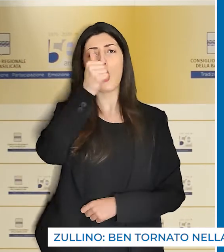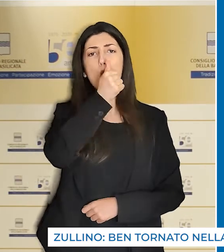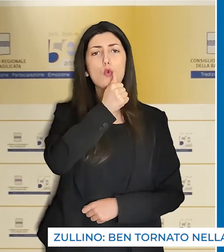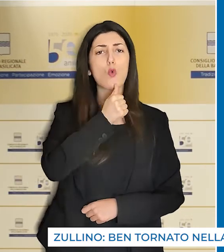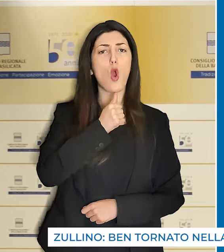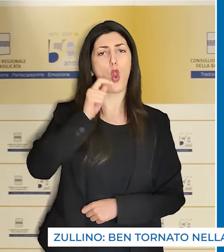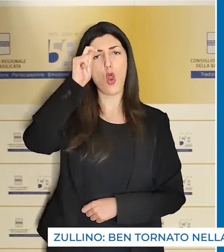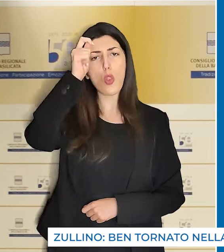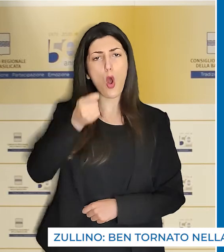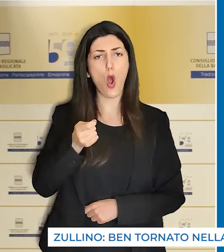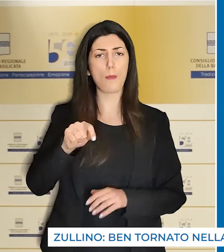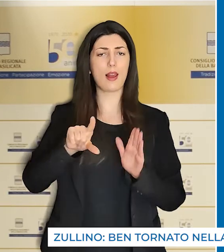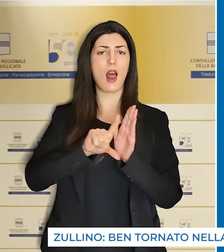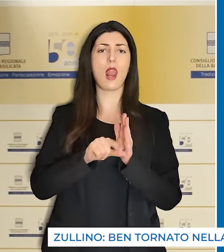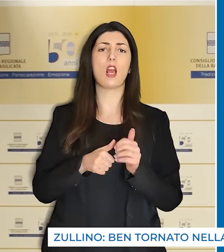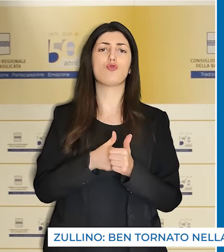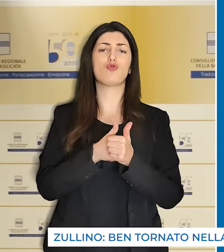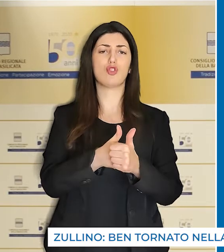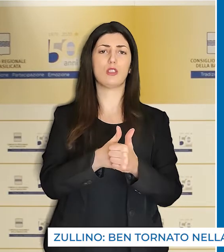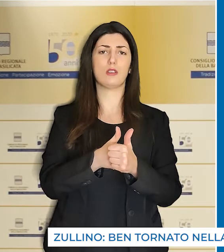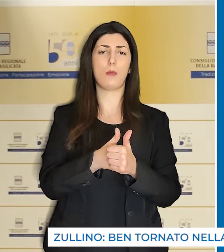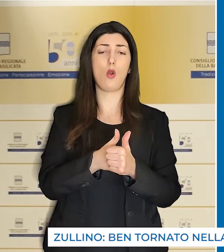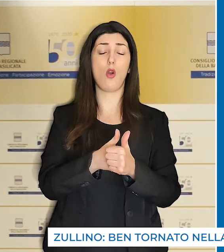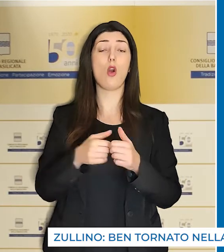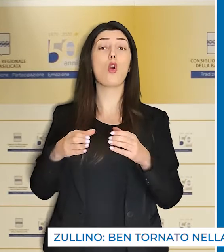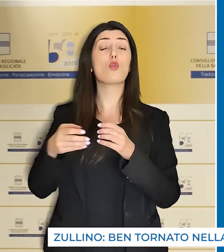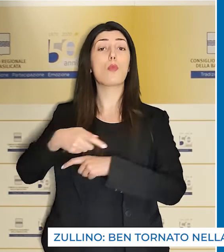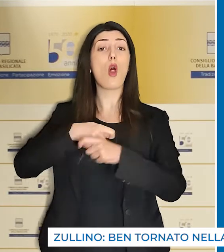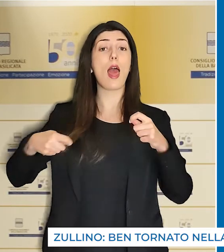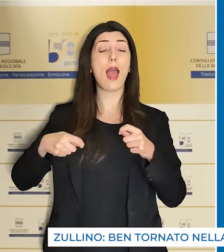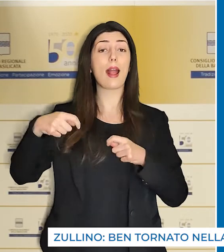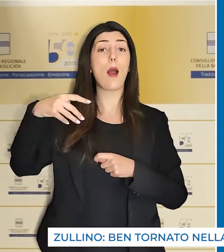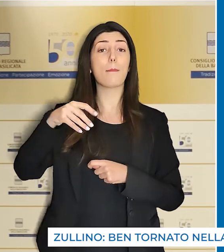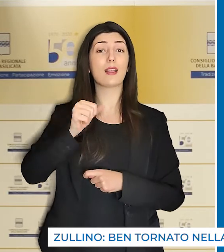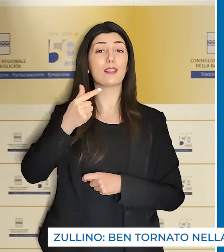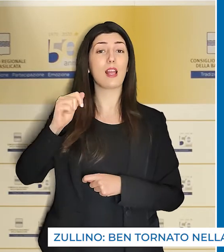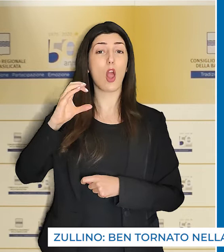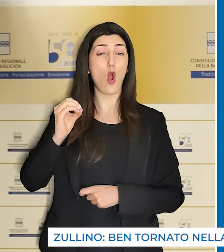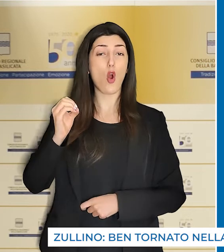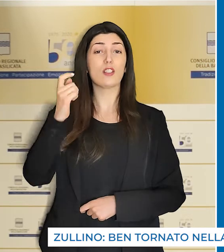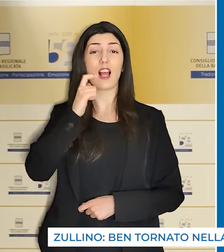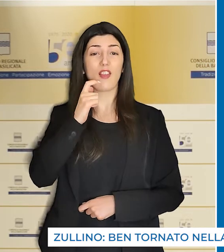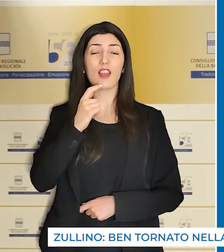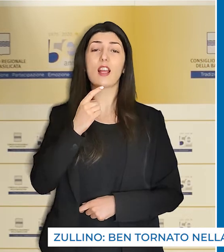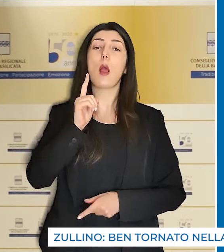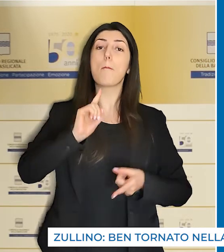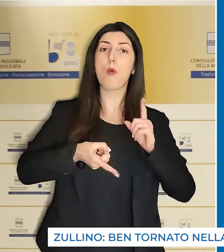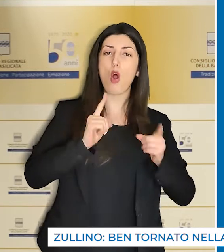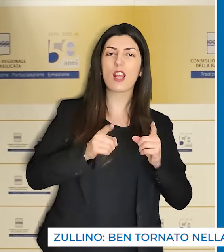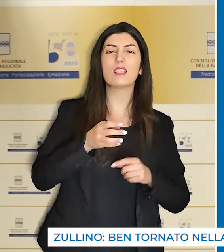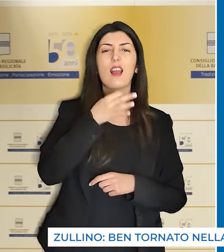nobile e legittimo e per la Lega di Matteo Salvini la politica e formazione,